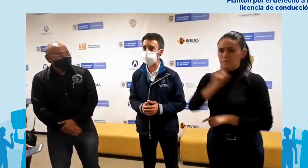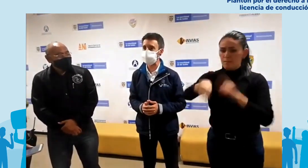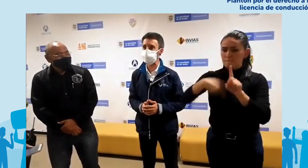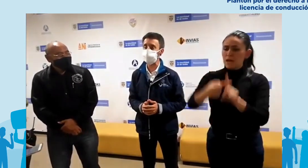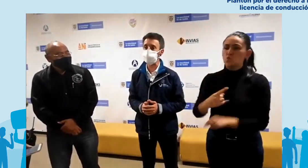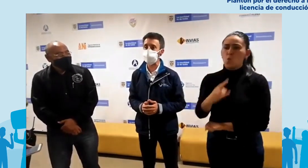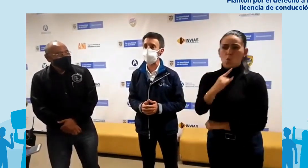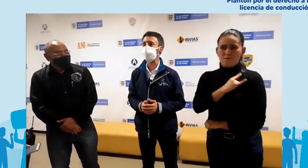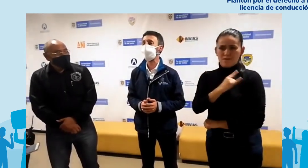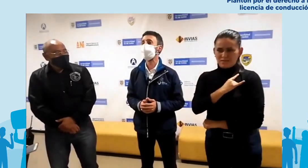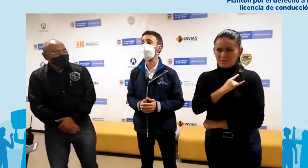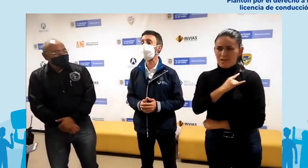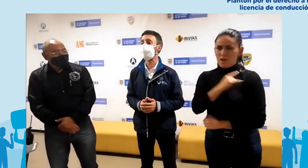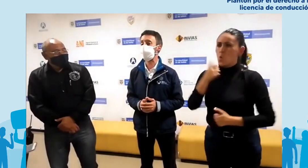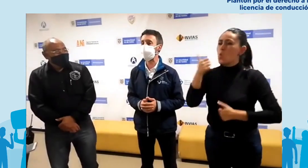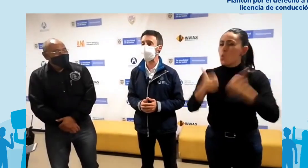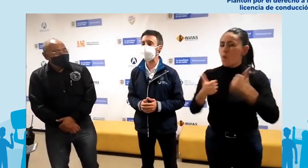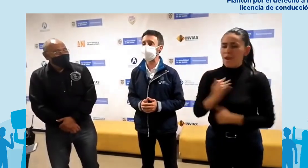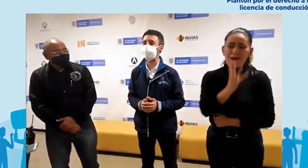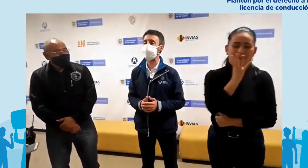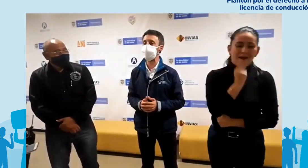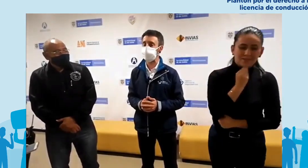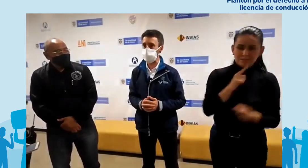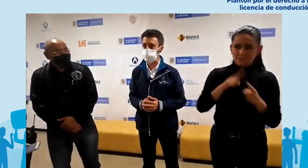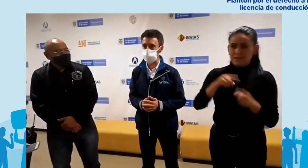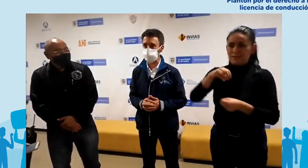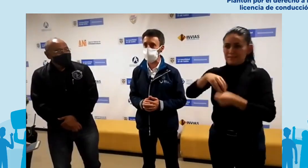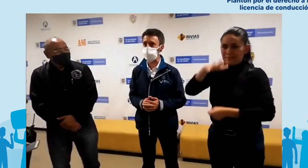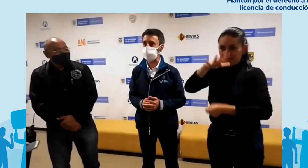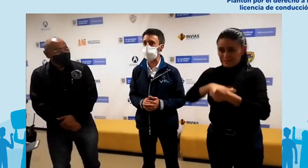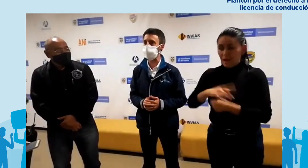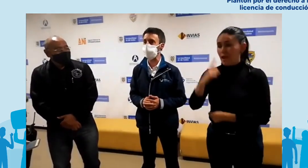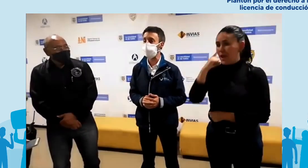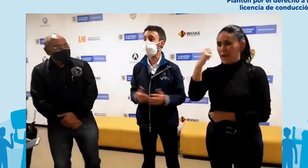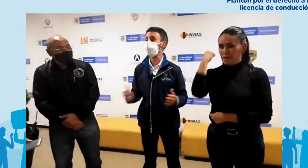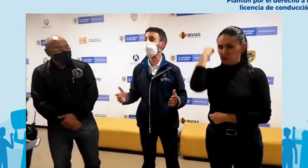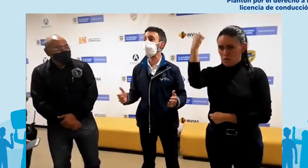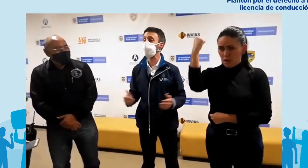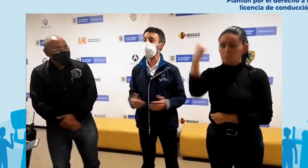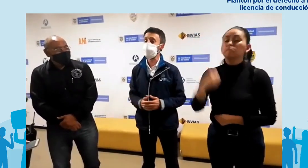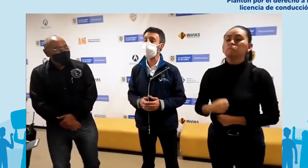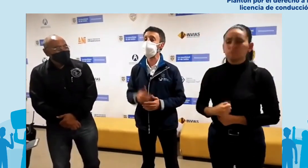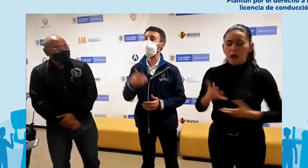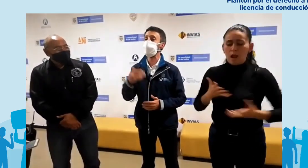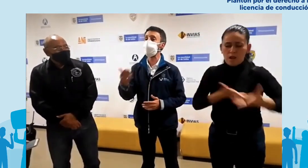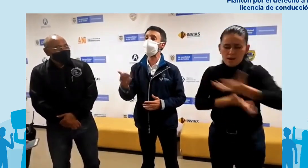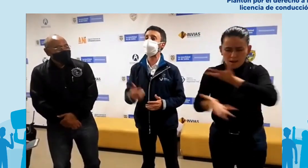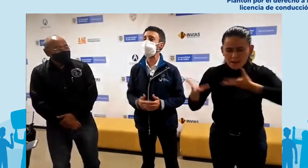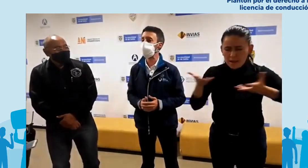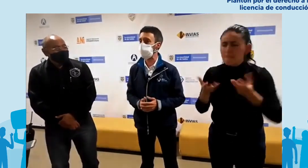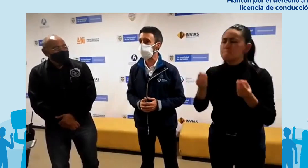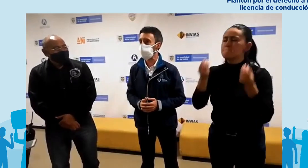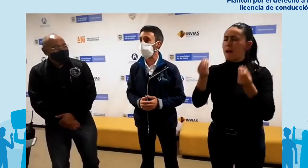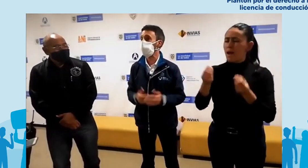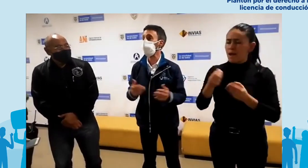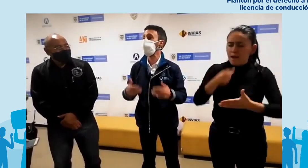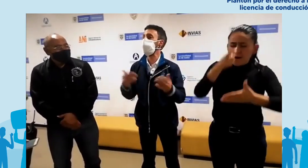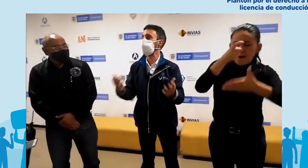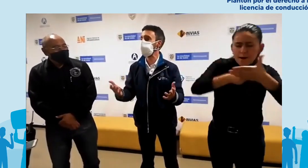Nacionales de Los Andes y Digital Partido de Cajas, con el fin de poder revisar cómo va a ser